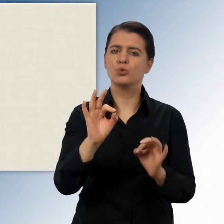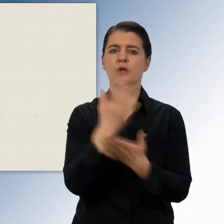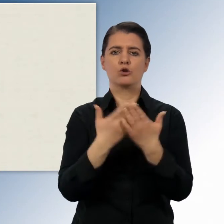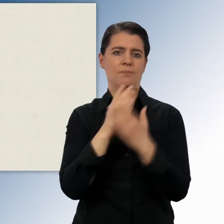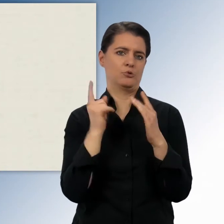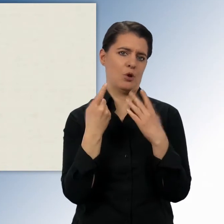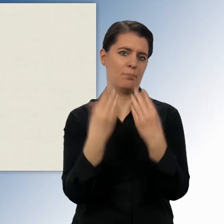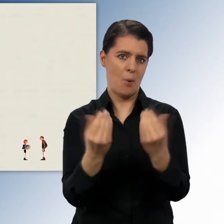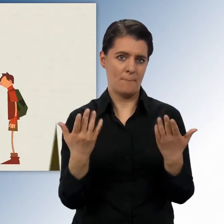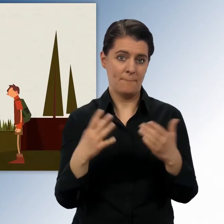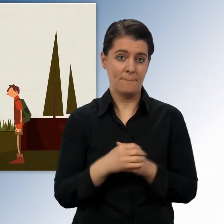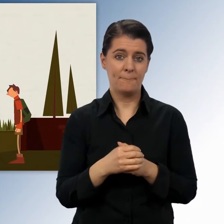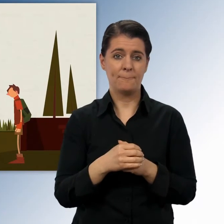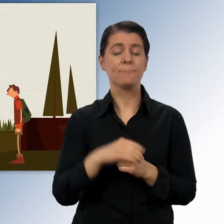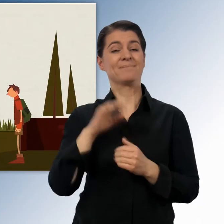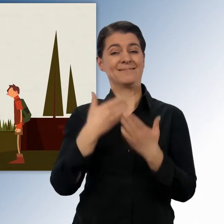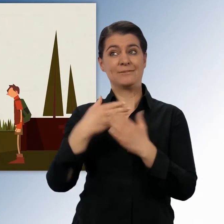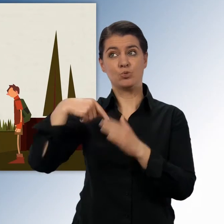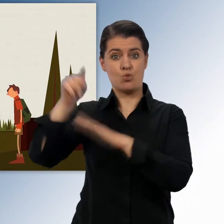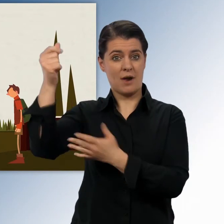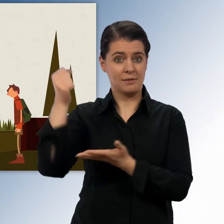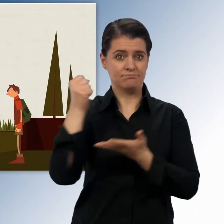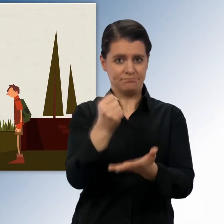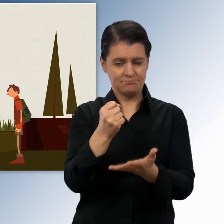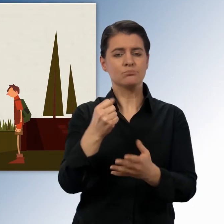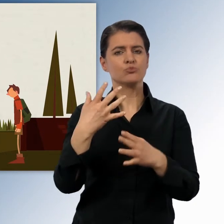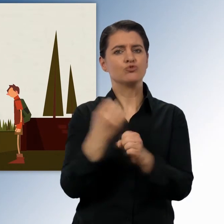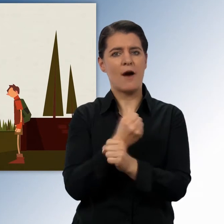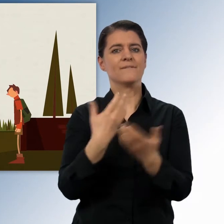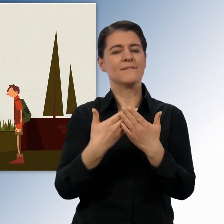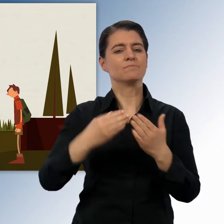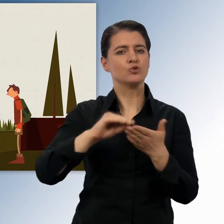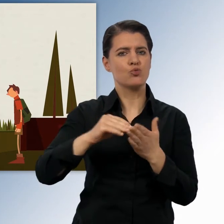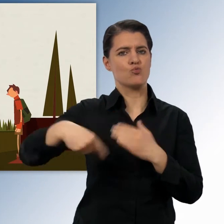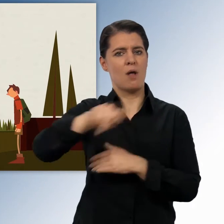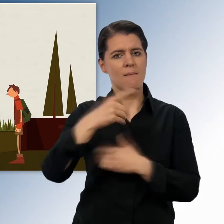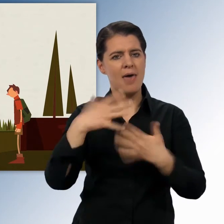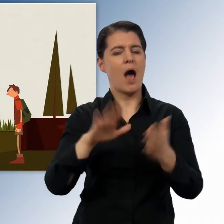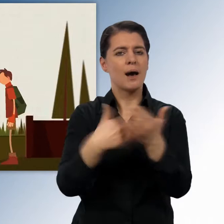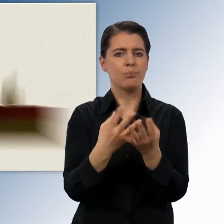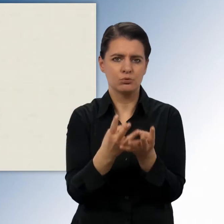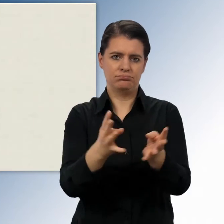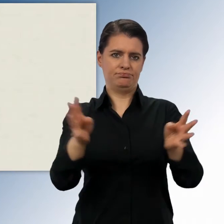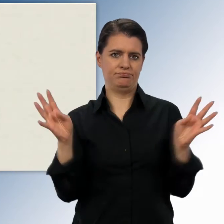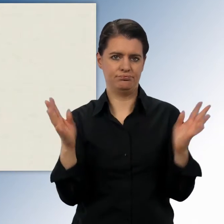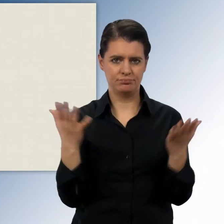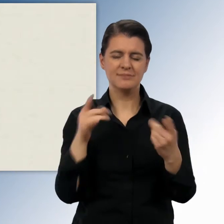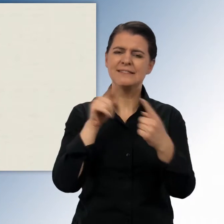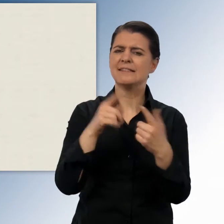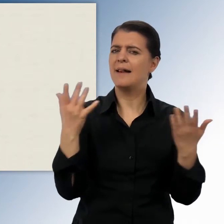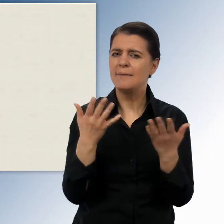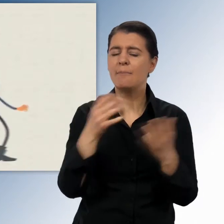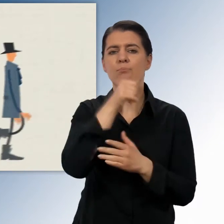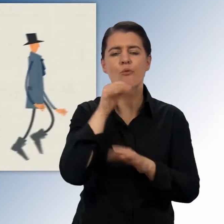So sorgen EU-Förderungen dafür, dass es in Sachsen-Anhalts Schulen vielfältige Angebote rund um die Berufswahl gibt.